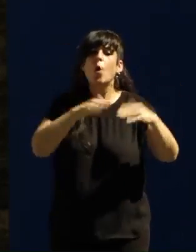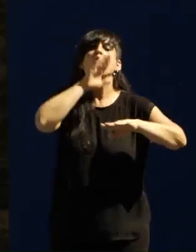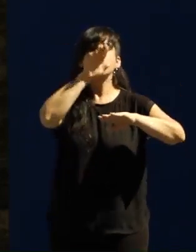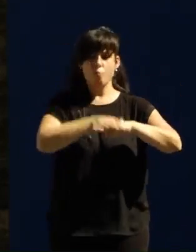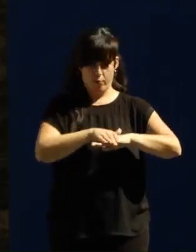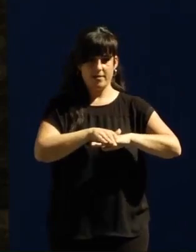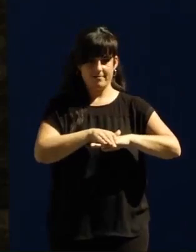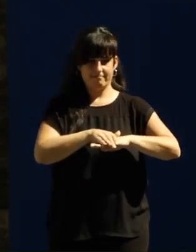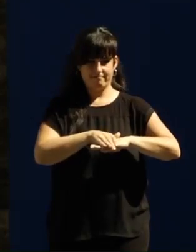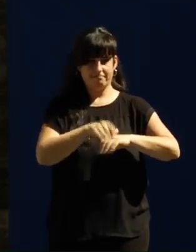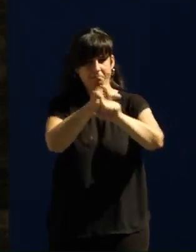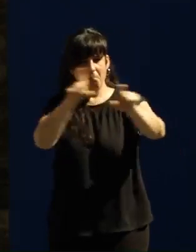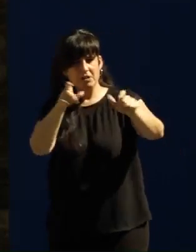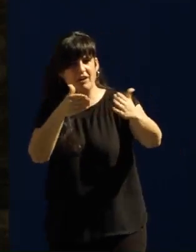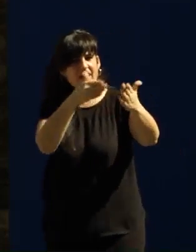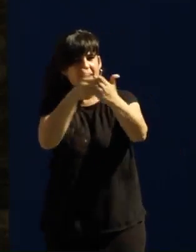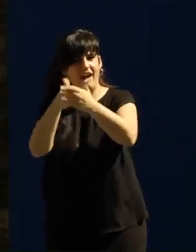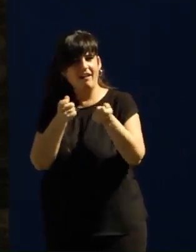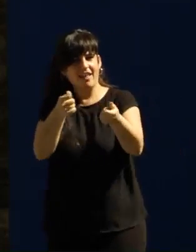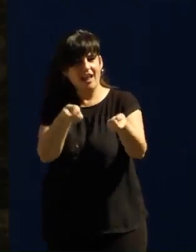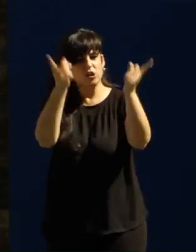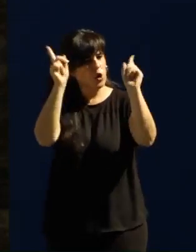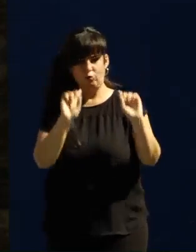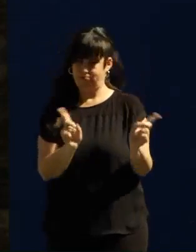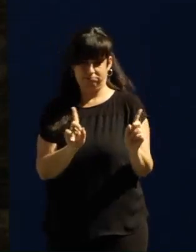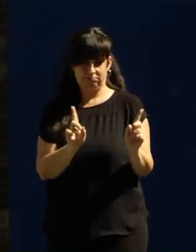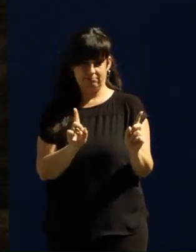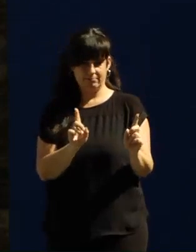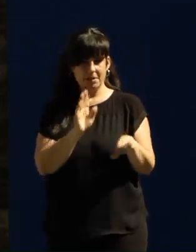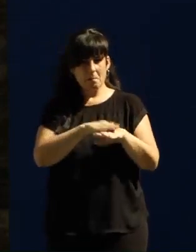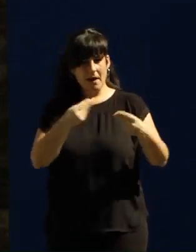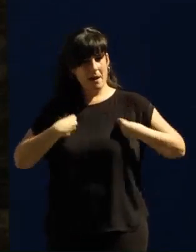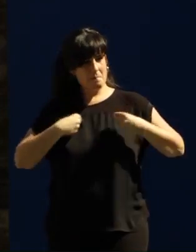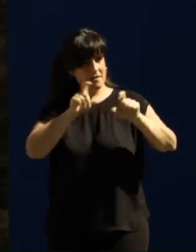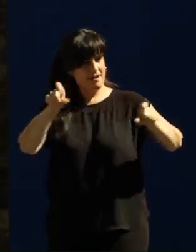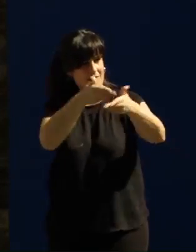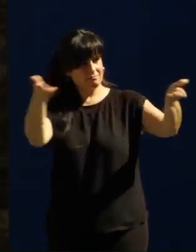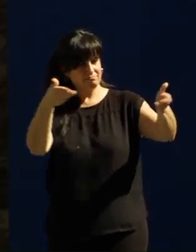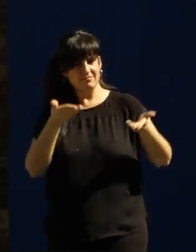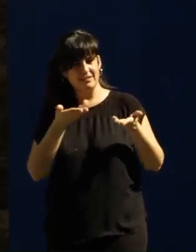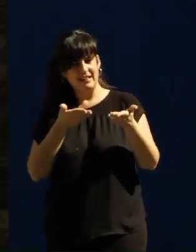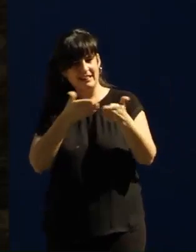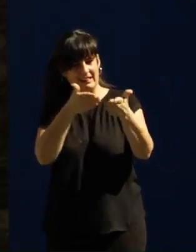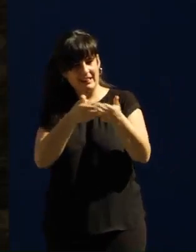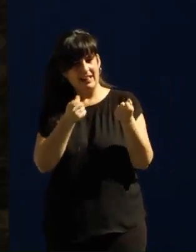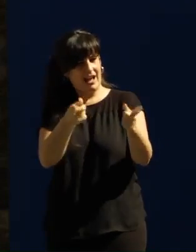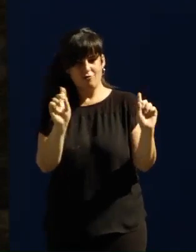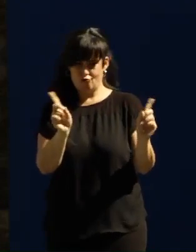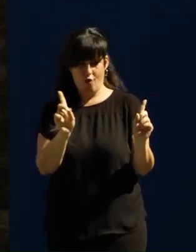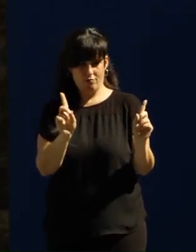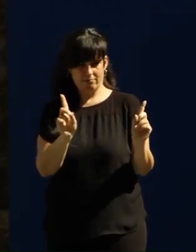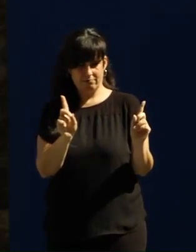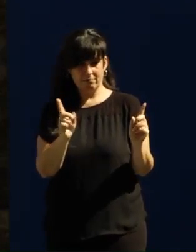para ponerle zancadillas a la gente decente, no es tan solo para hacerle más difícil la vida a la gente trabajadora, no es tan solo para